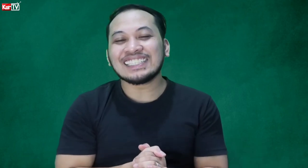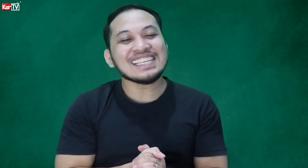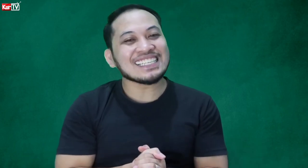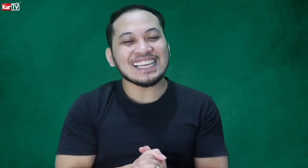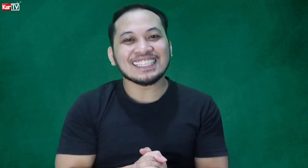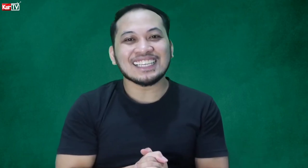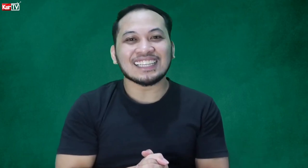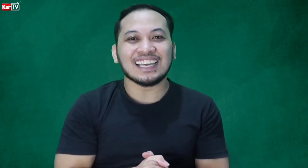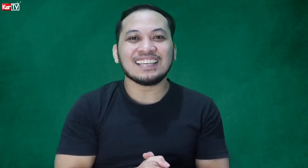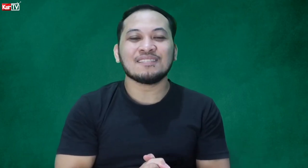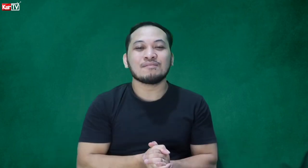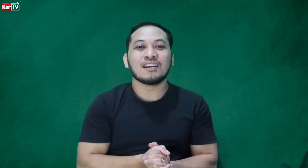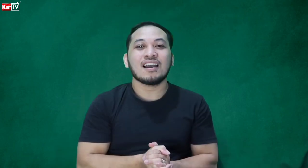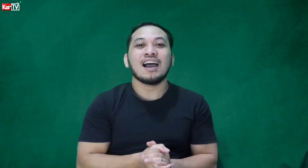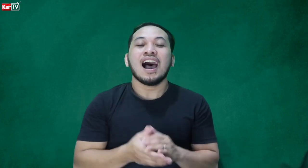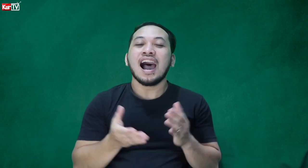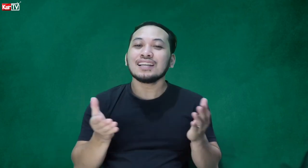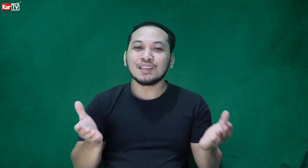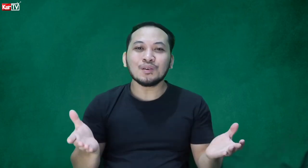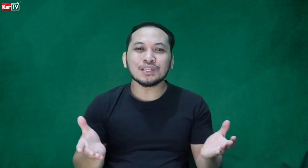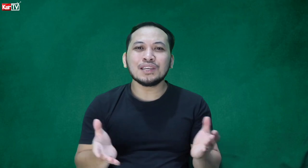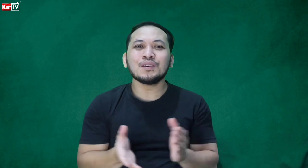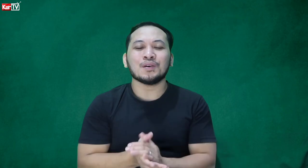at sinesenyes natin? Ang tanong ko sa iyo.